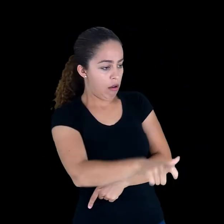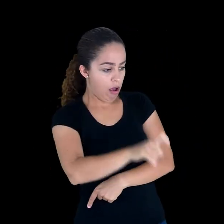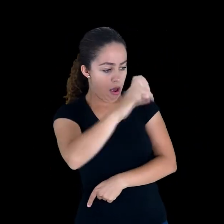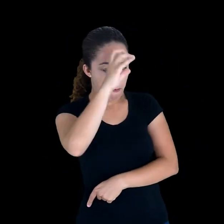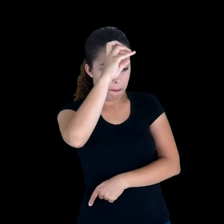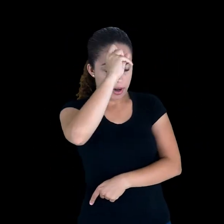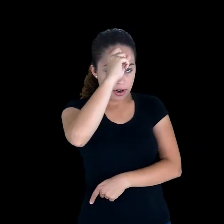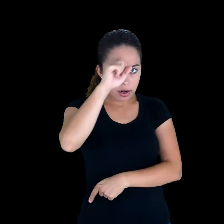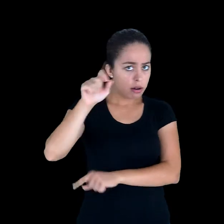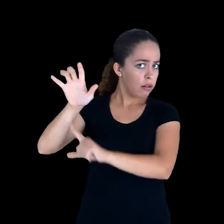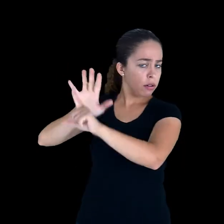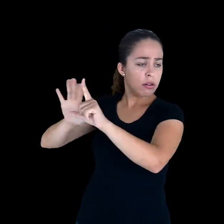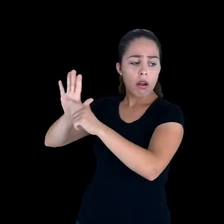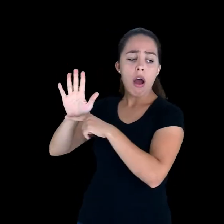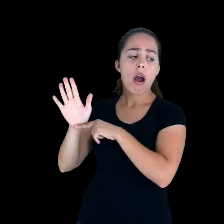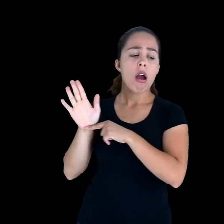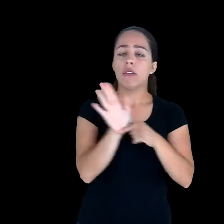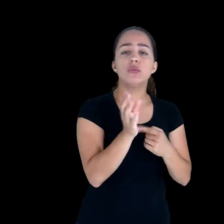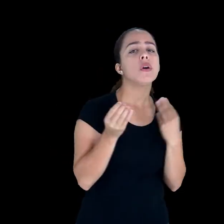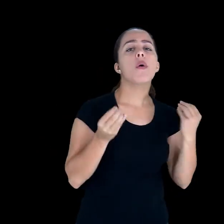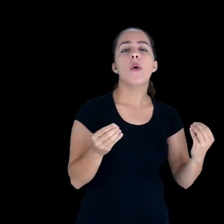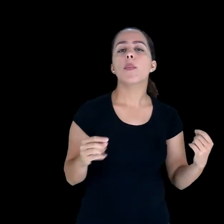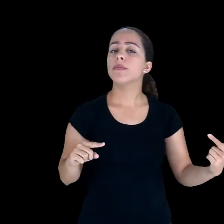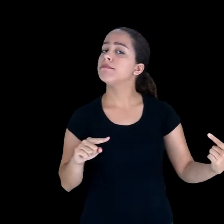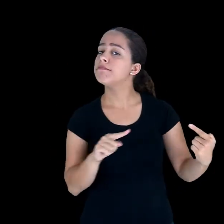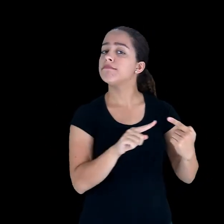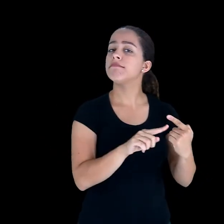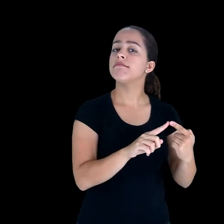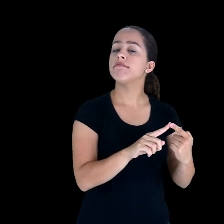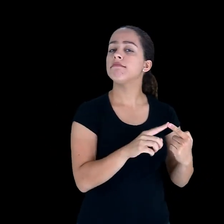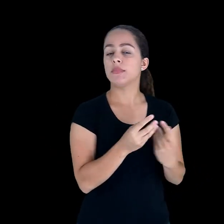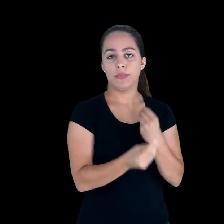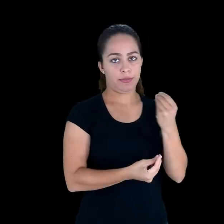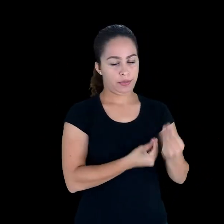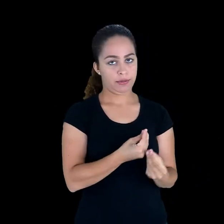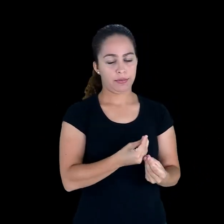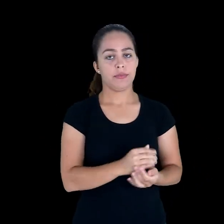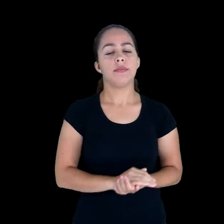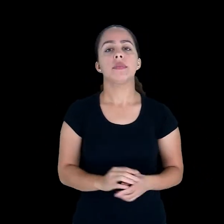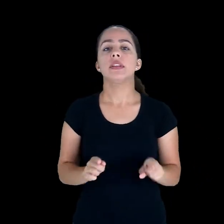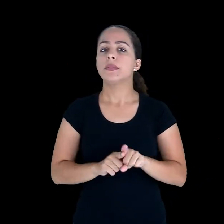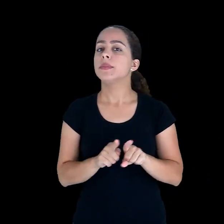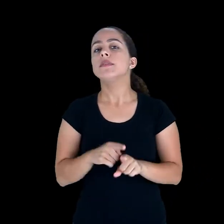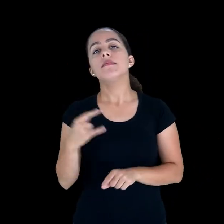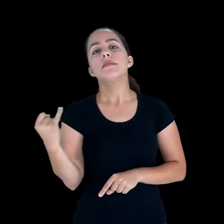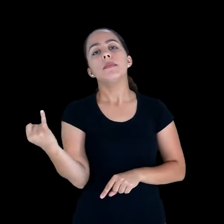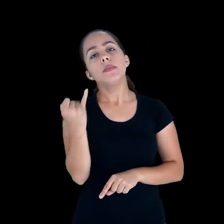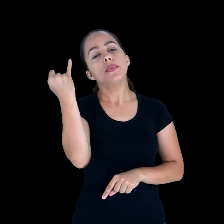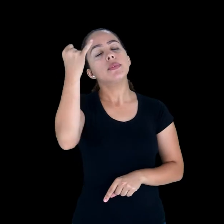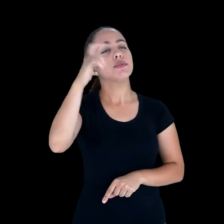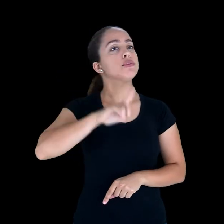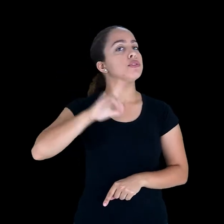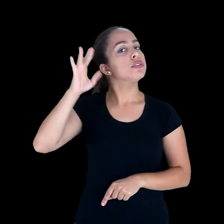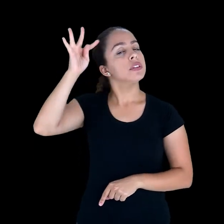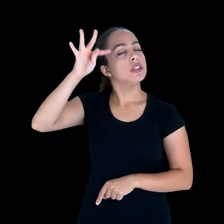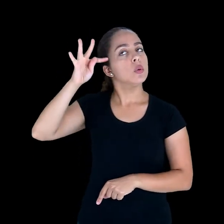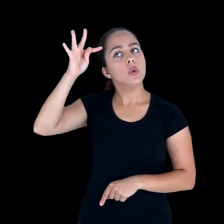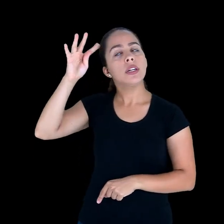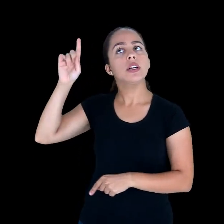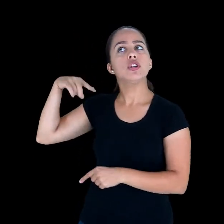estilos. Nós temos que ter um olhar crítico sobre as metodologias e também conseguir partir para uma releitura das